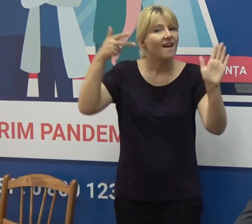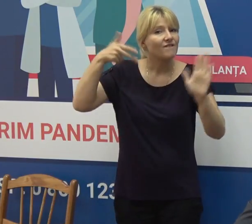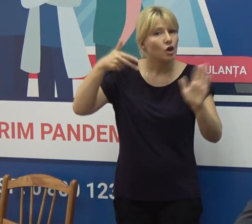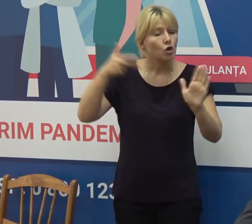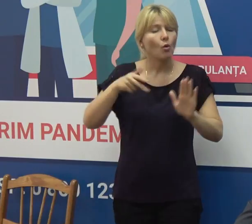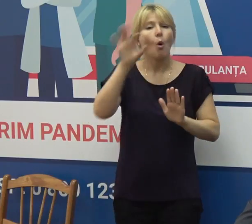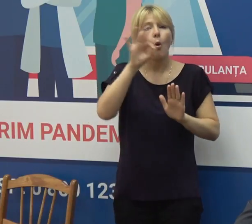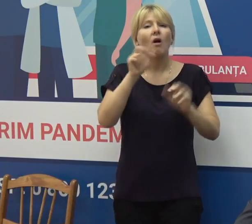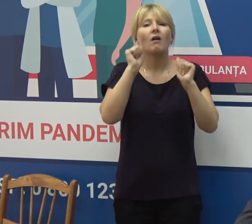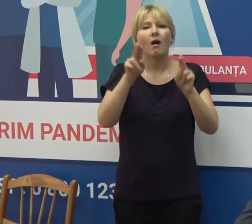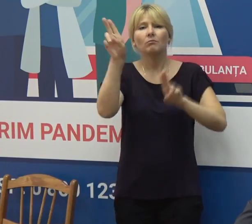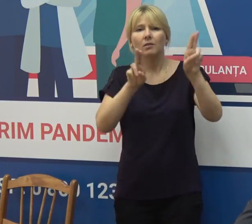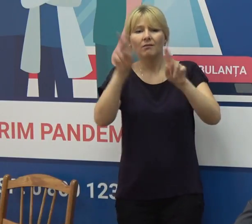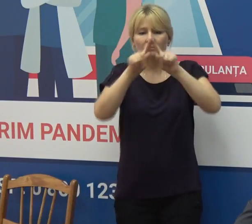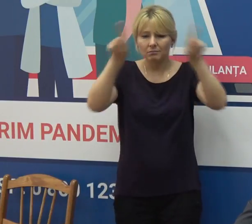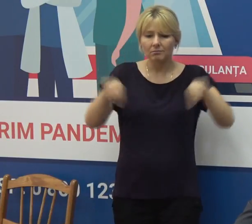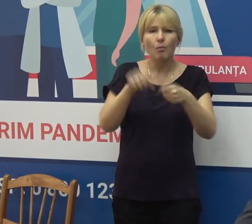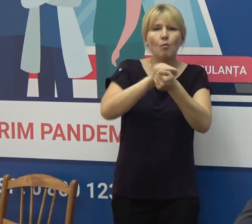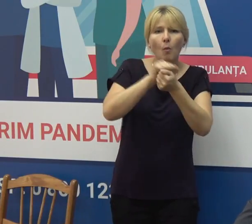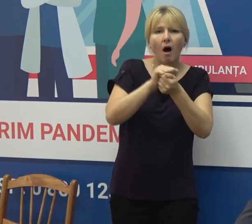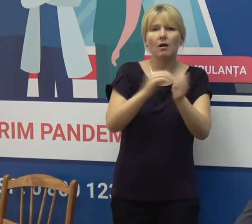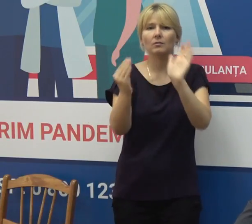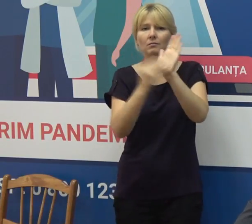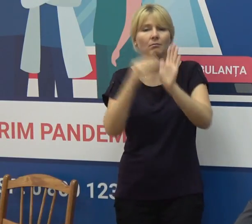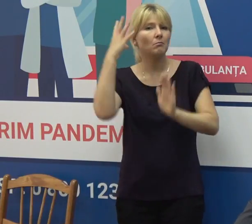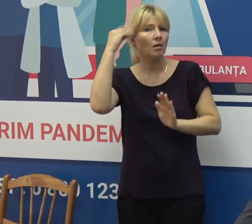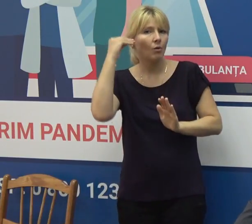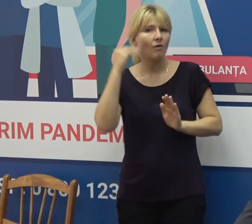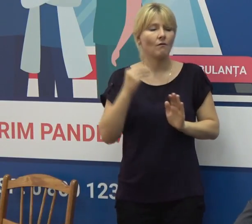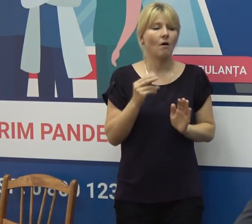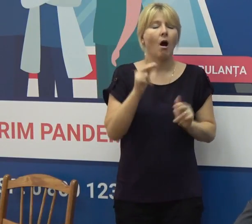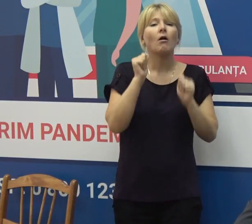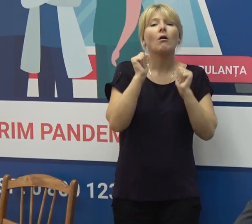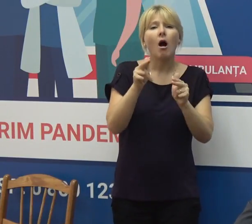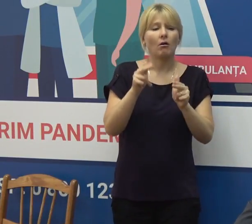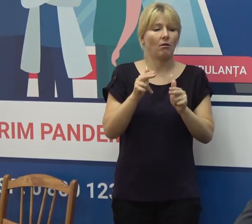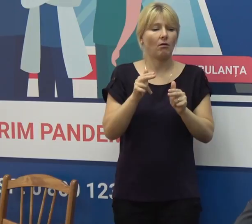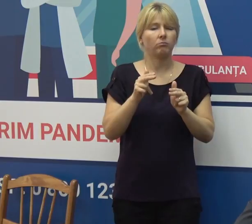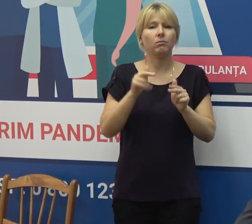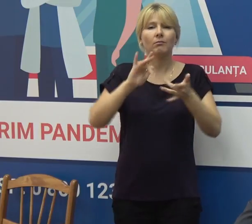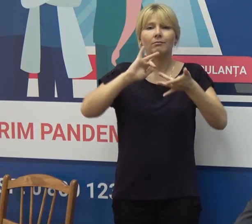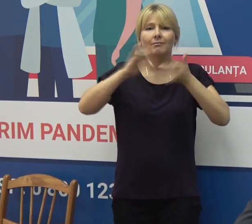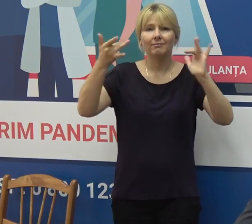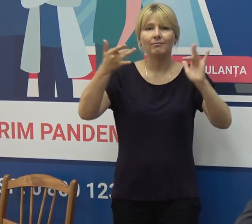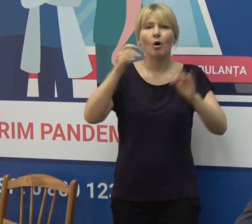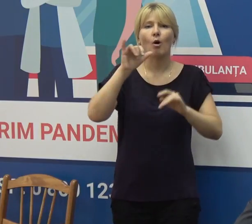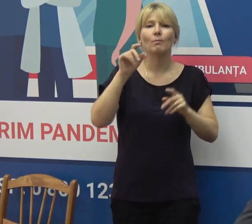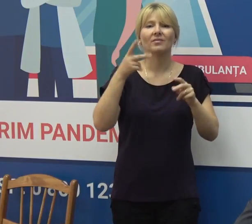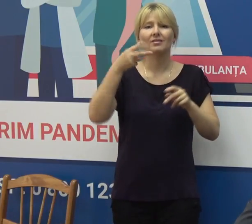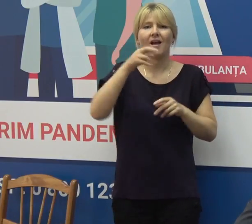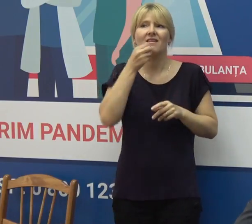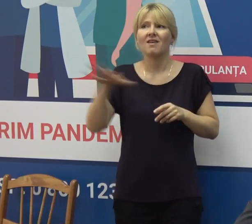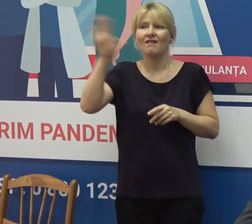discutării formularului de autoevaluare a Republicii Moldova privind emiterea certificatului digital al UE pentru COVID